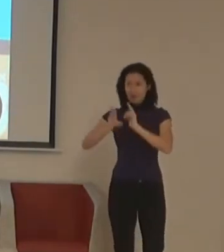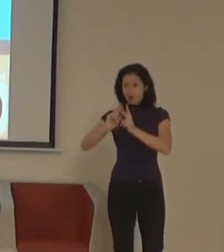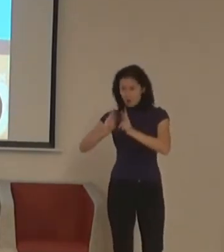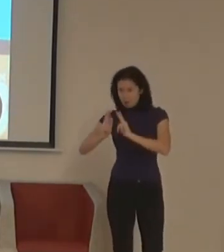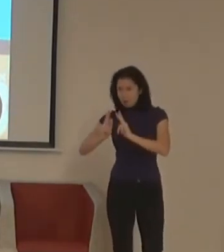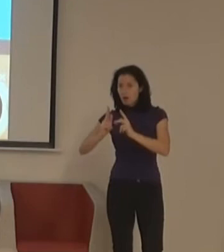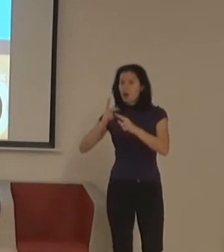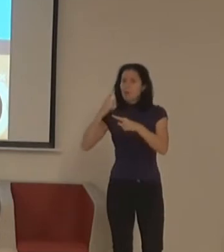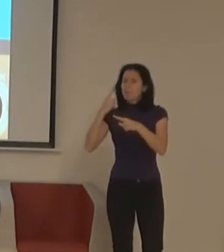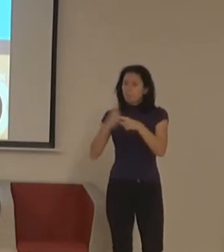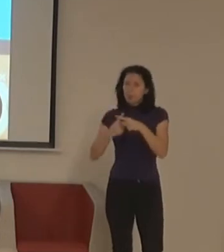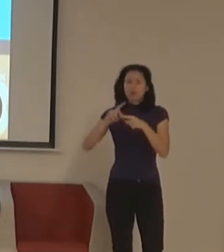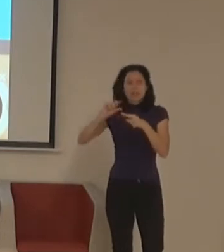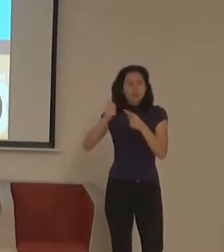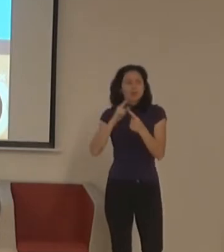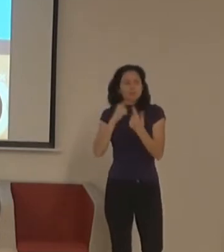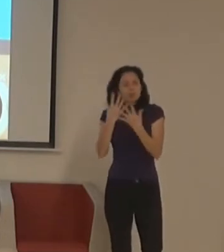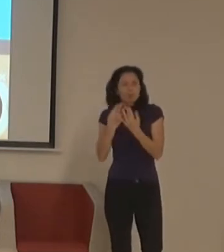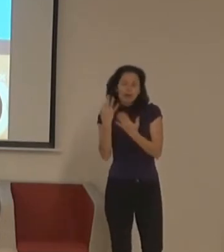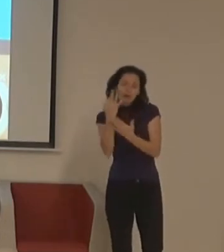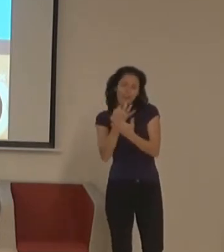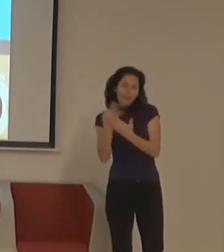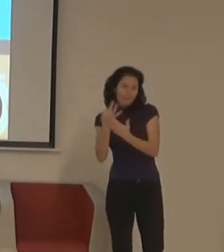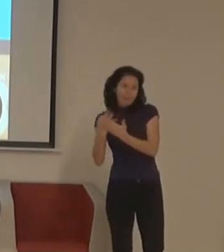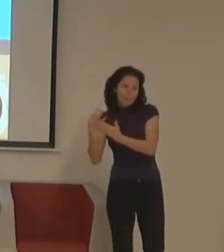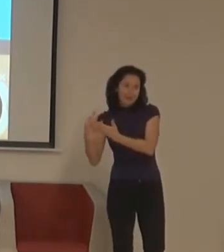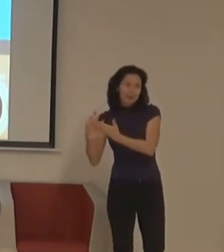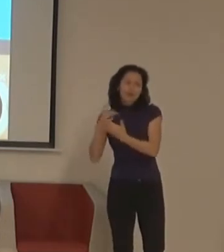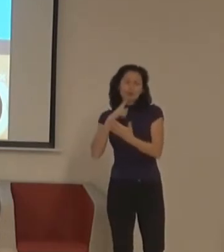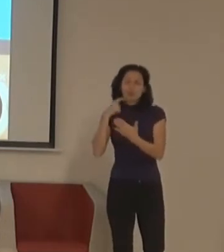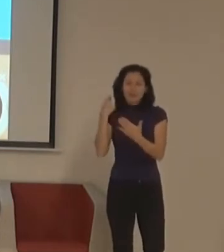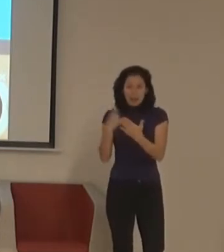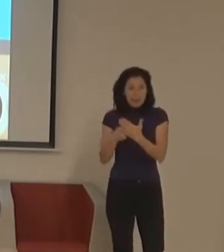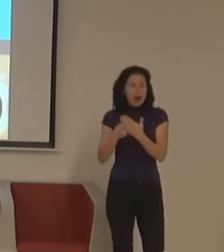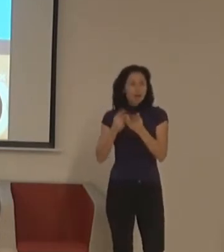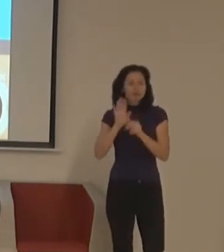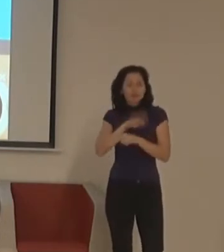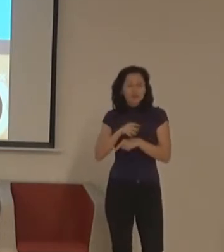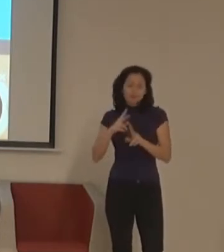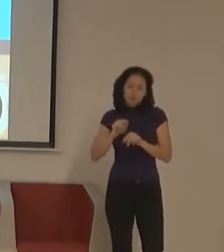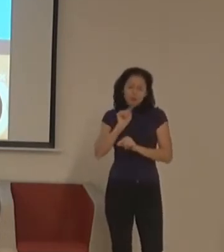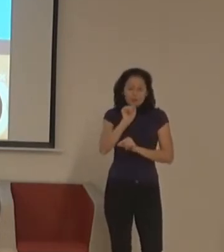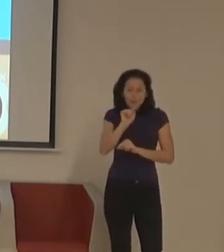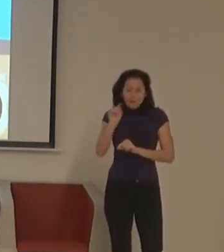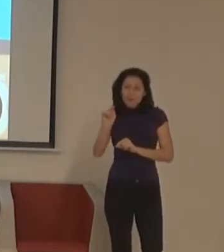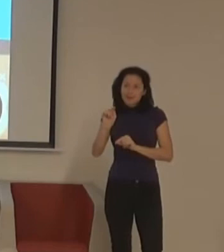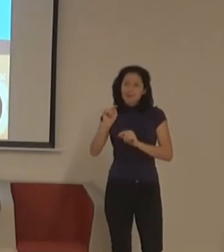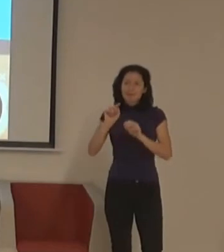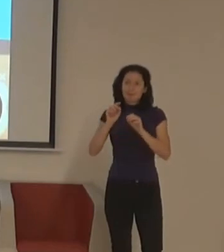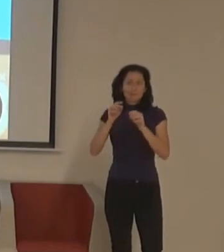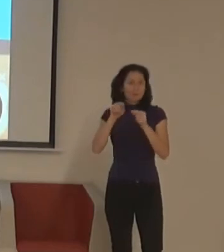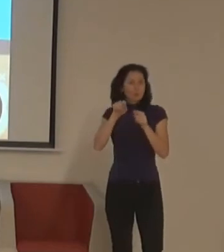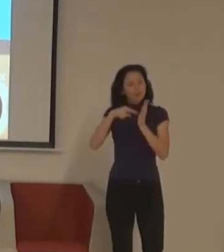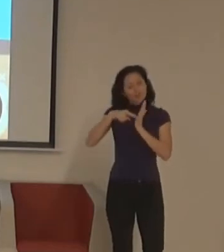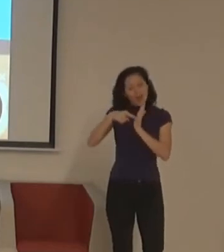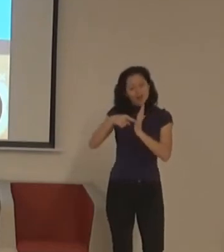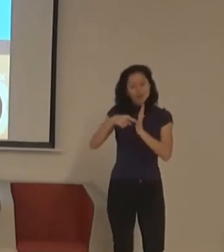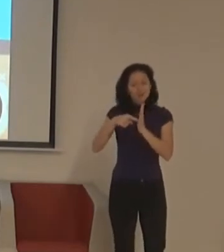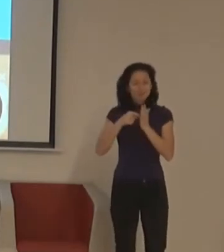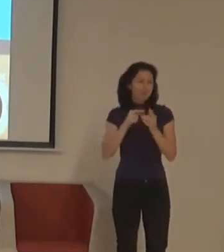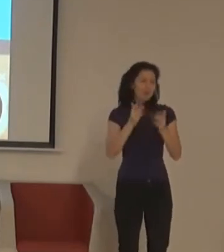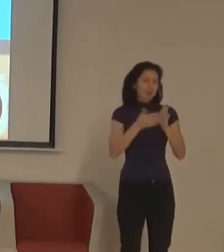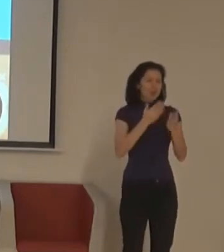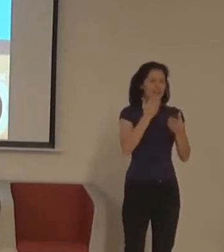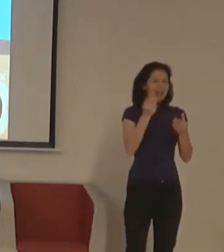animovaný příběh, který měl gamifikační prvky, to znamená, že byl interaktivní, abyste si mohli projet tou scénou, tou kapitolou,